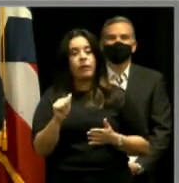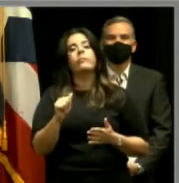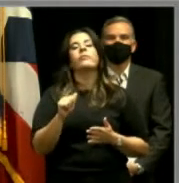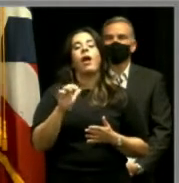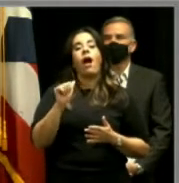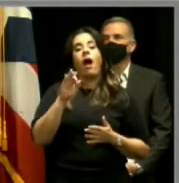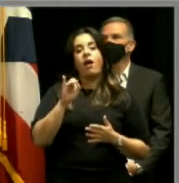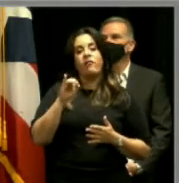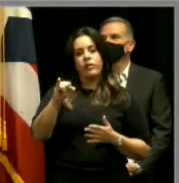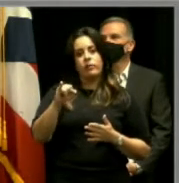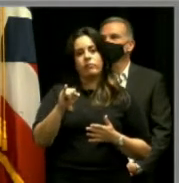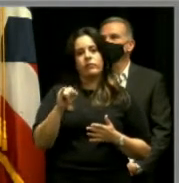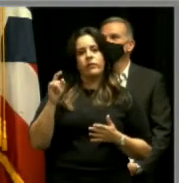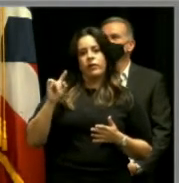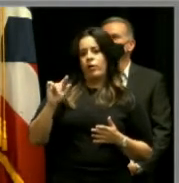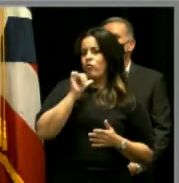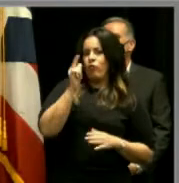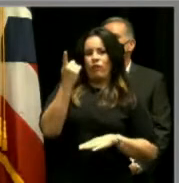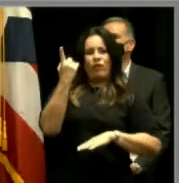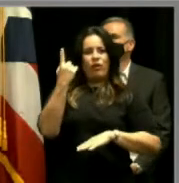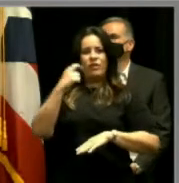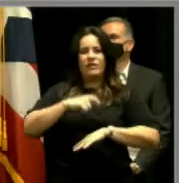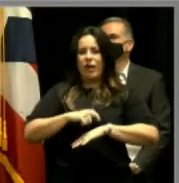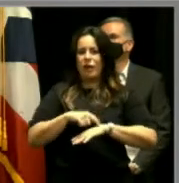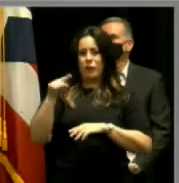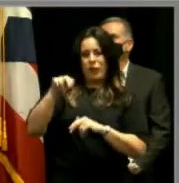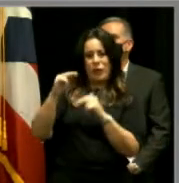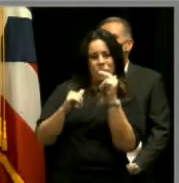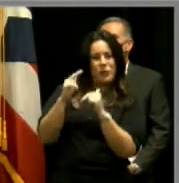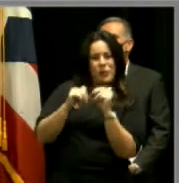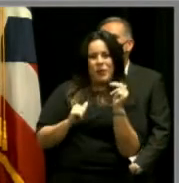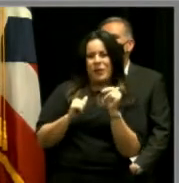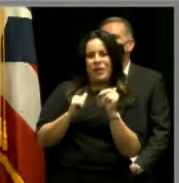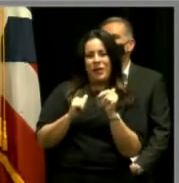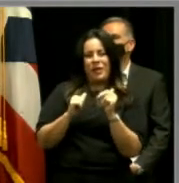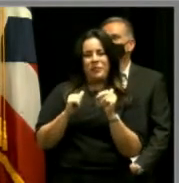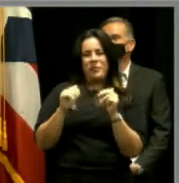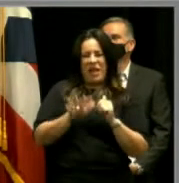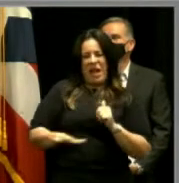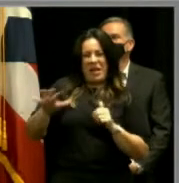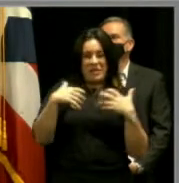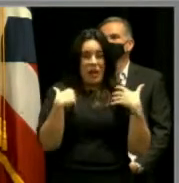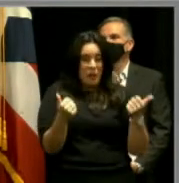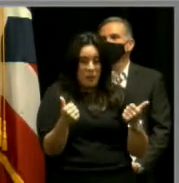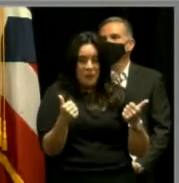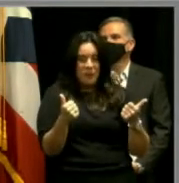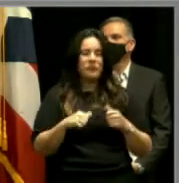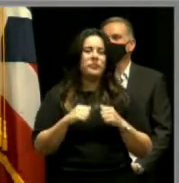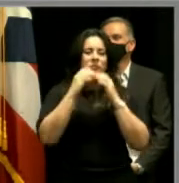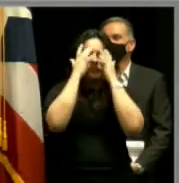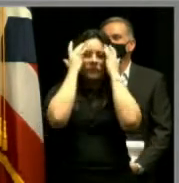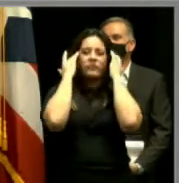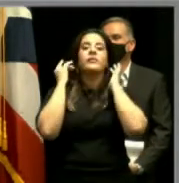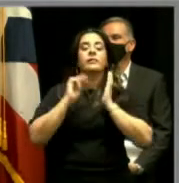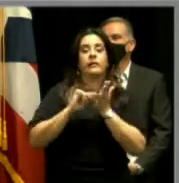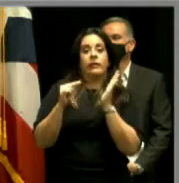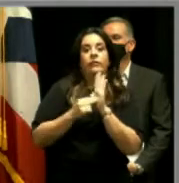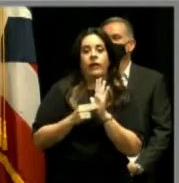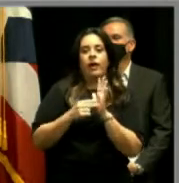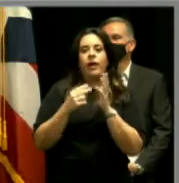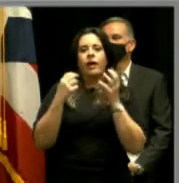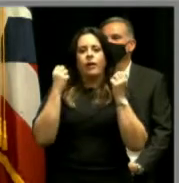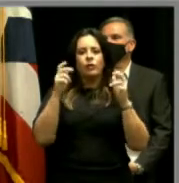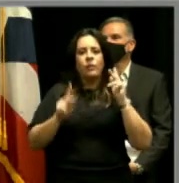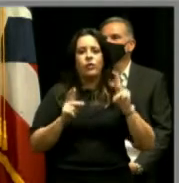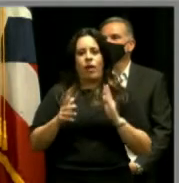AFI, por asumir. Usted no es la primera vez que construyen una unidad de salud, así que eso significa que gente que